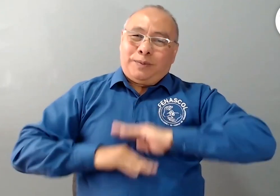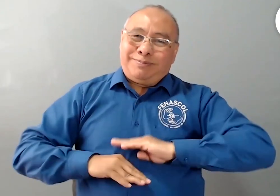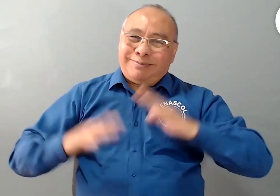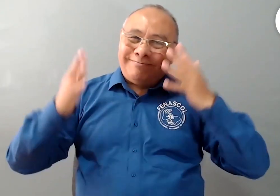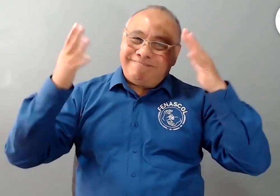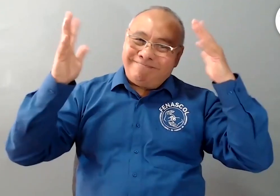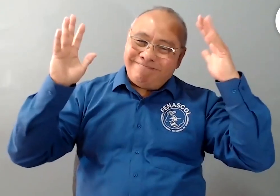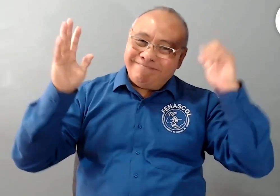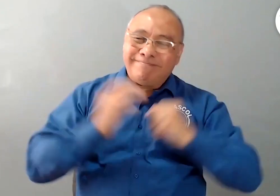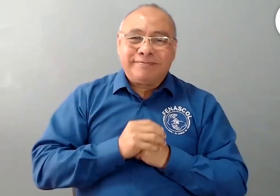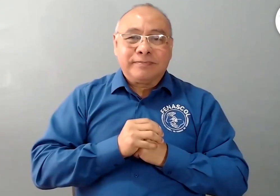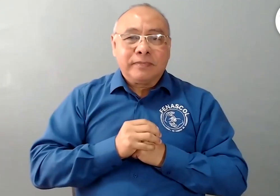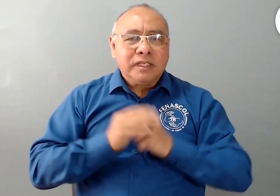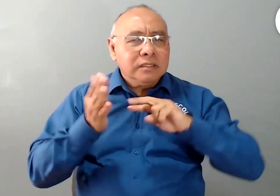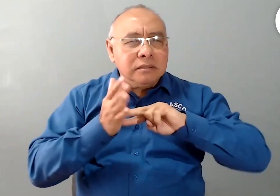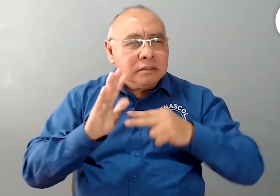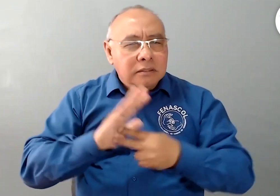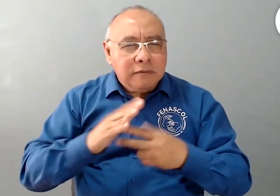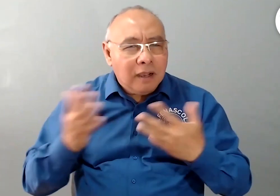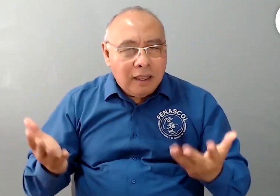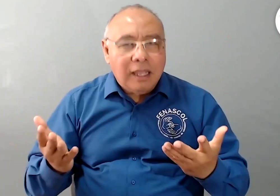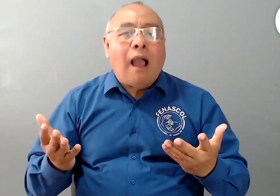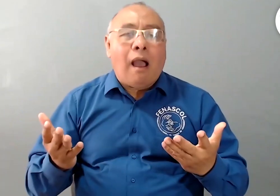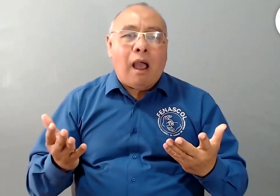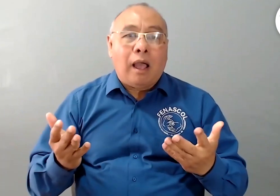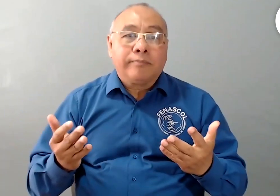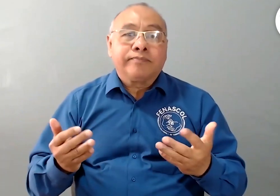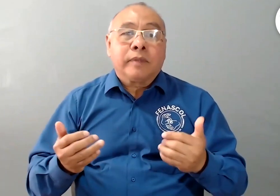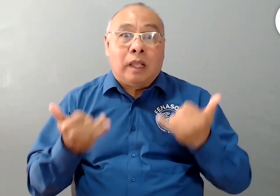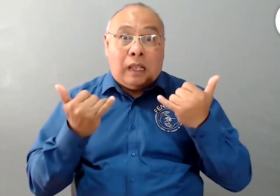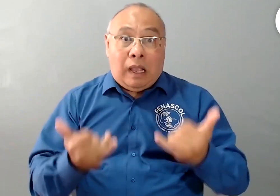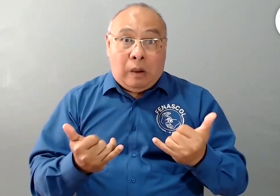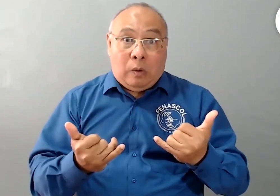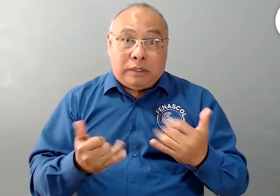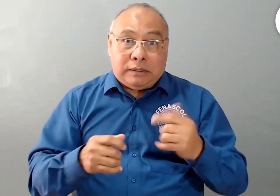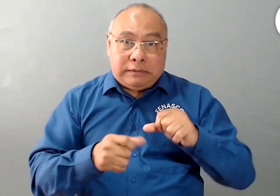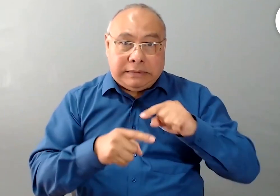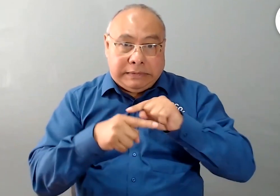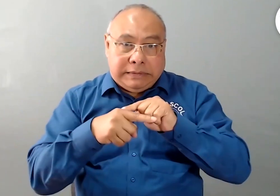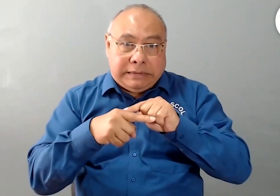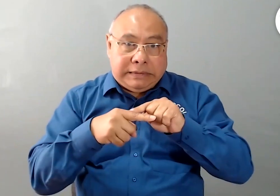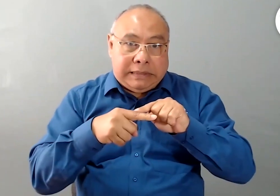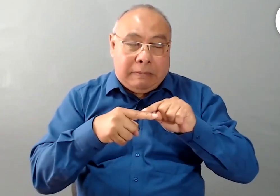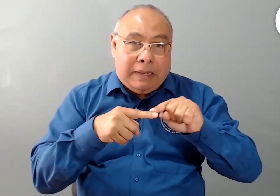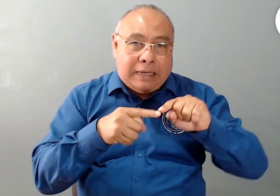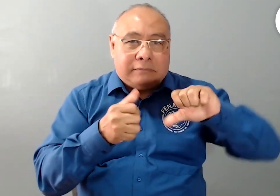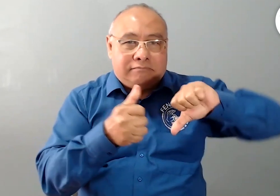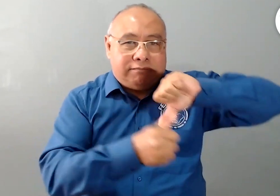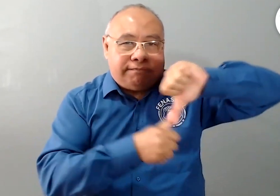Arlevo. ¿Qué quiere decir? Que para esta semana estaremos haciendo los trámites de la póliza,